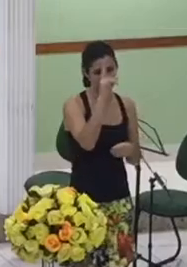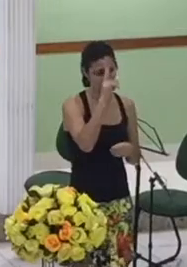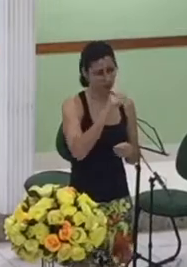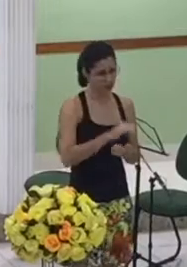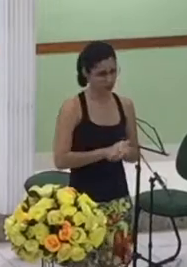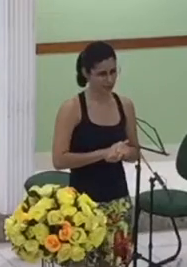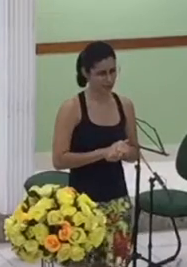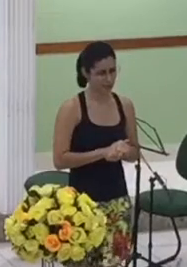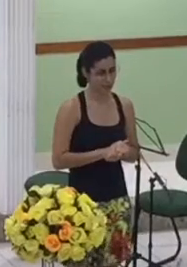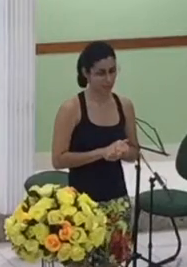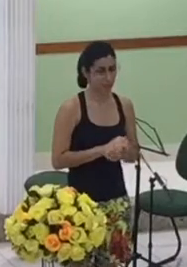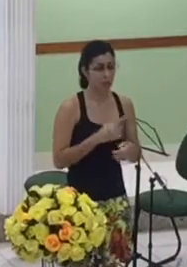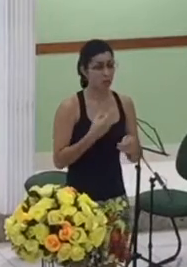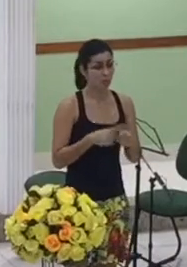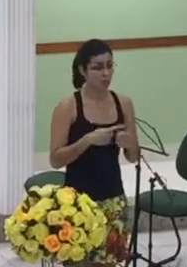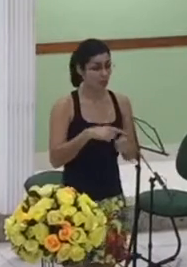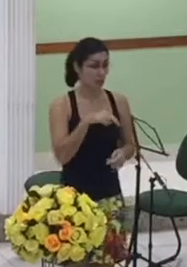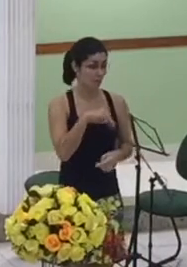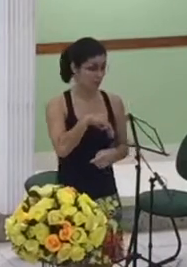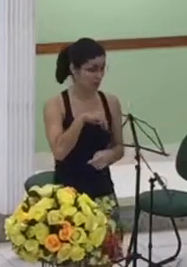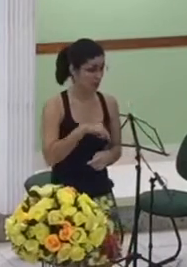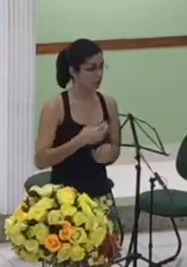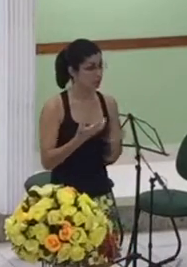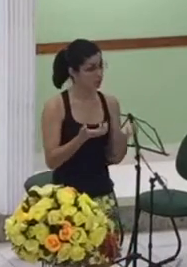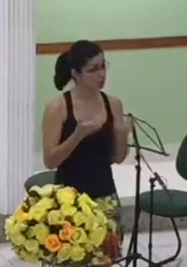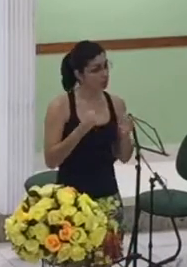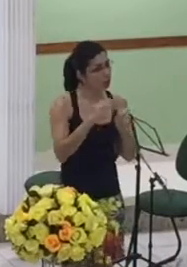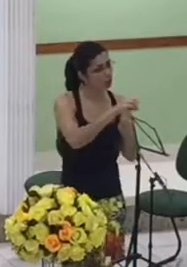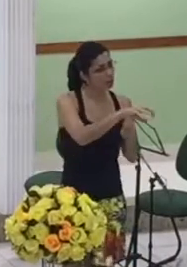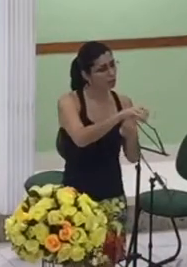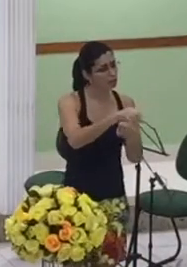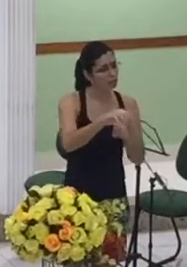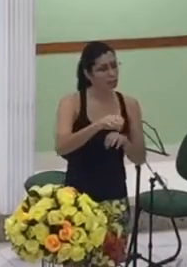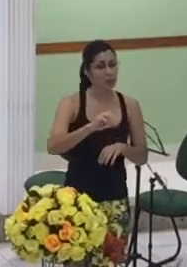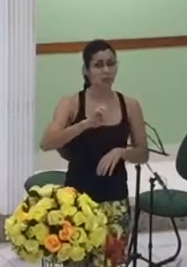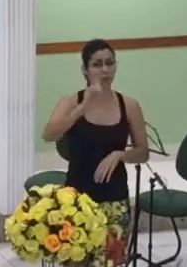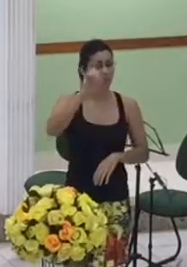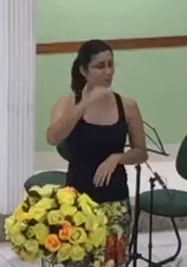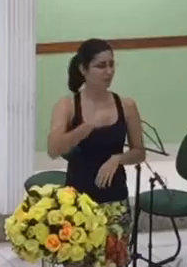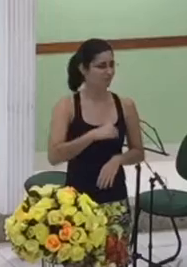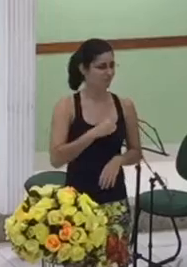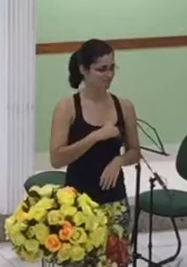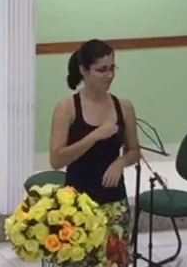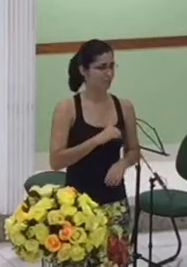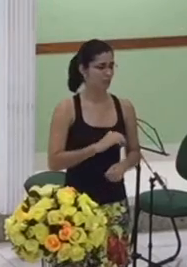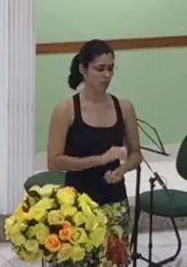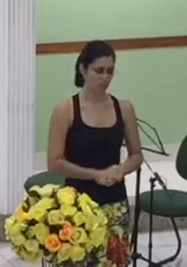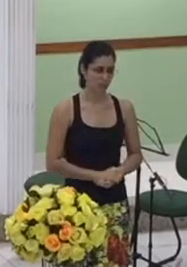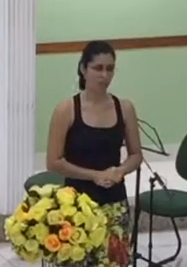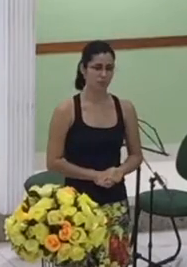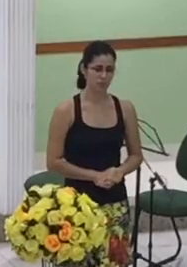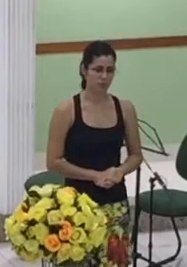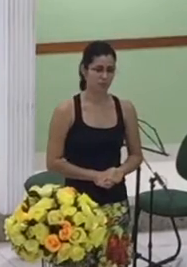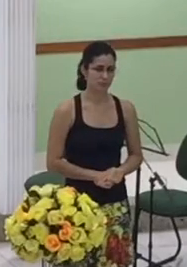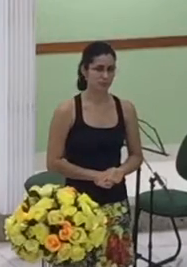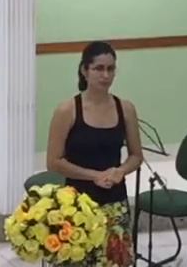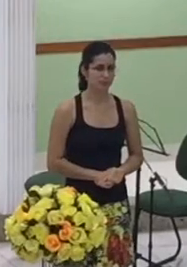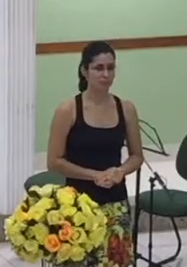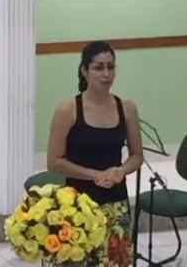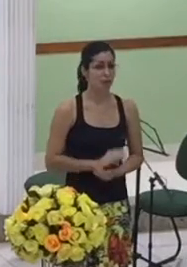ensinar sobre a misericórdia de Deus que Deus é misericordioso até mesmo com aqueles que estão fazendo as coisas